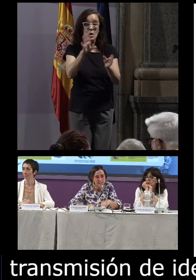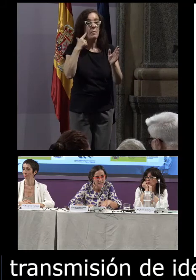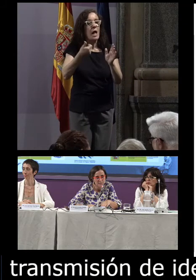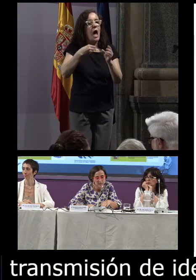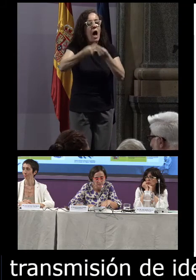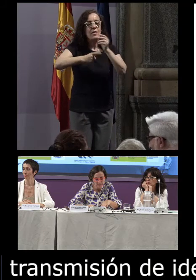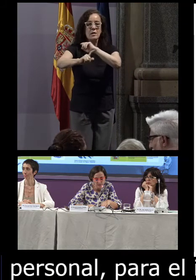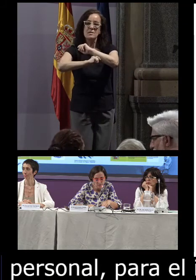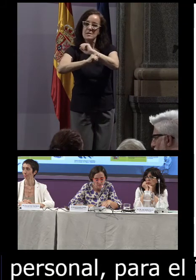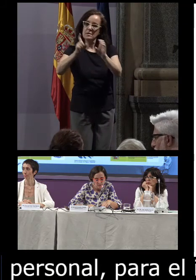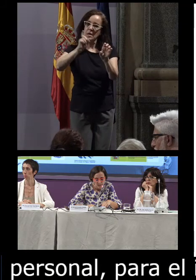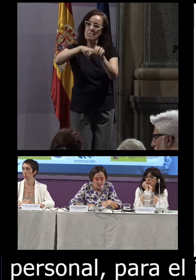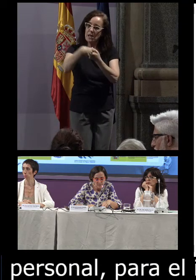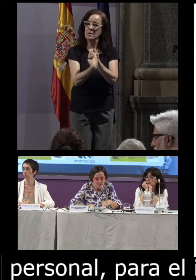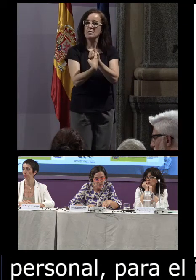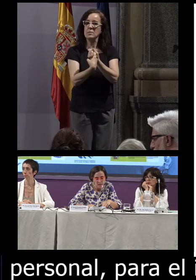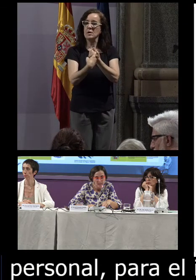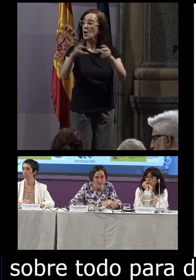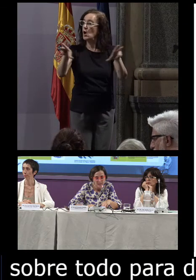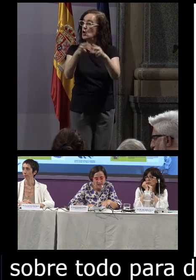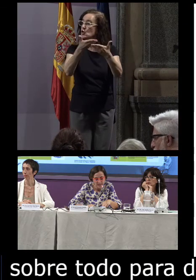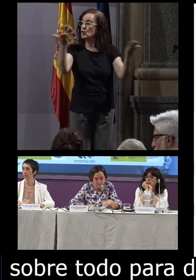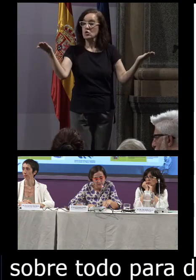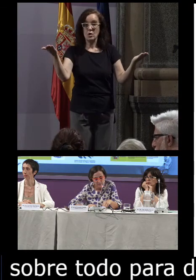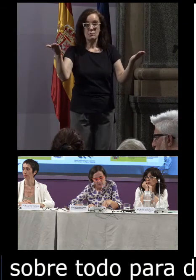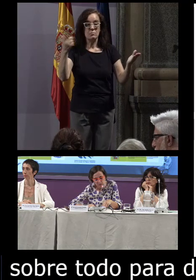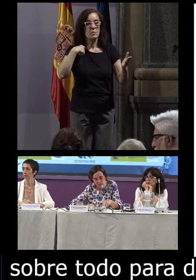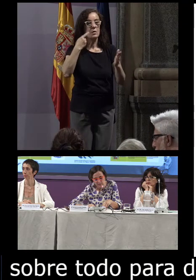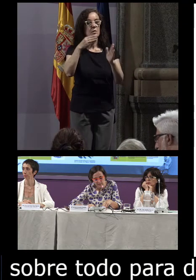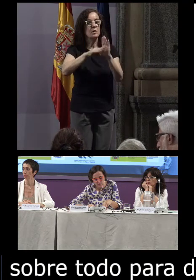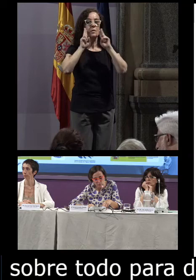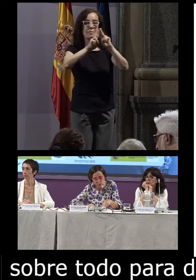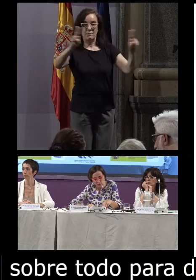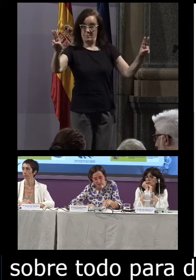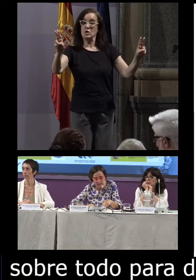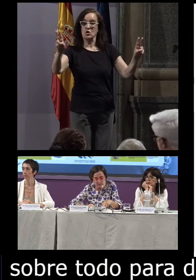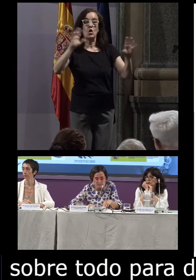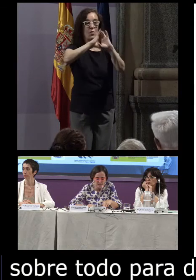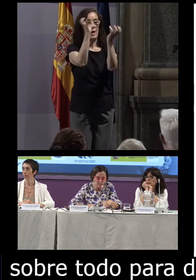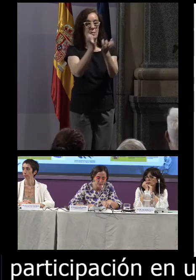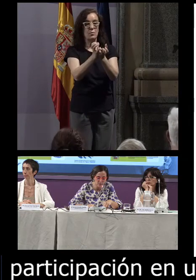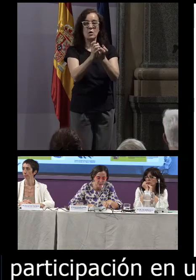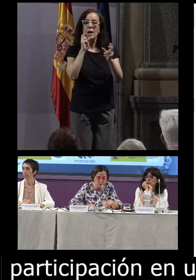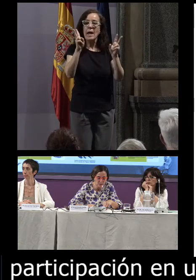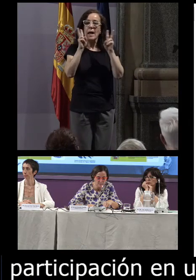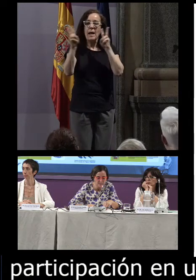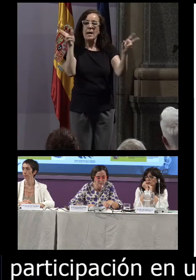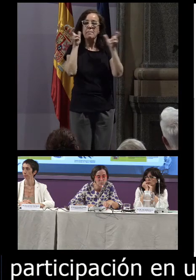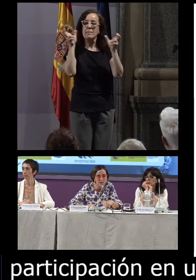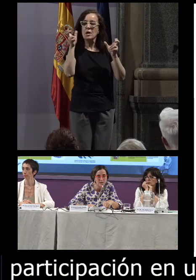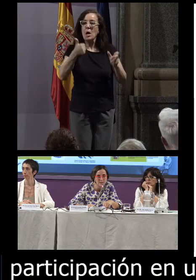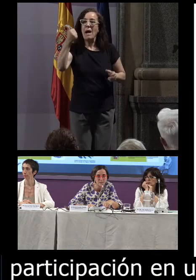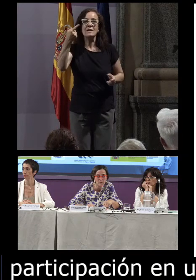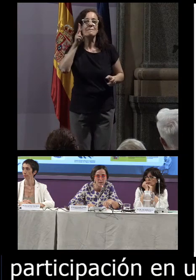estrategias de participación en una sociedad en la que impera una visión auditiva del mundo y en la que una percepción de las cosas más